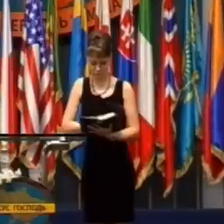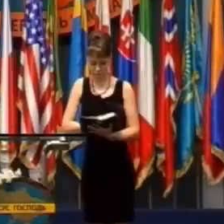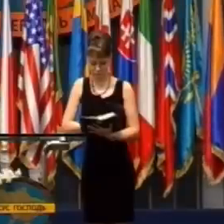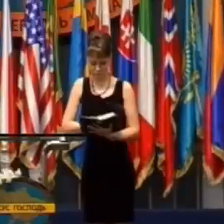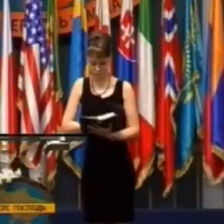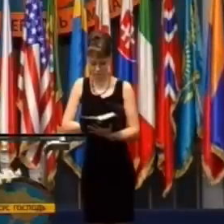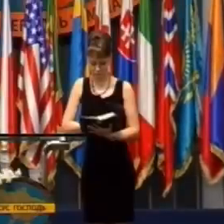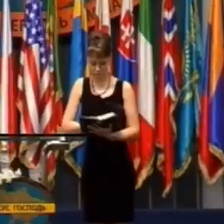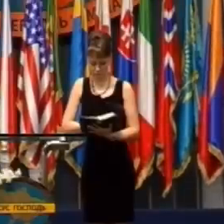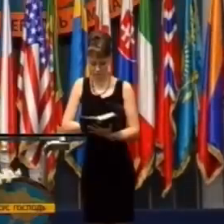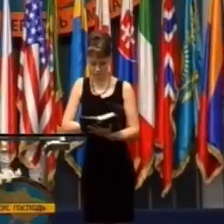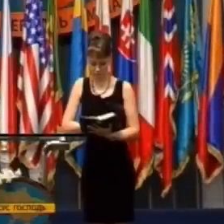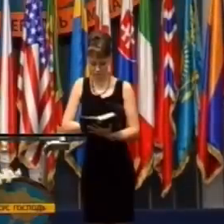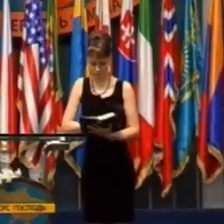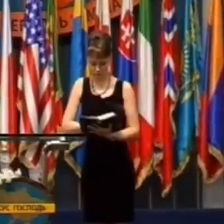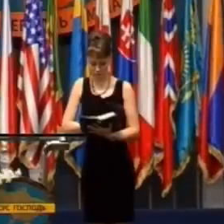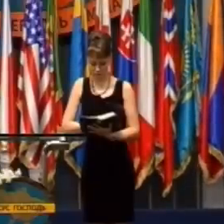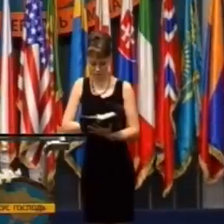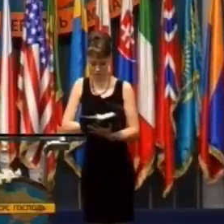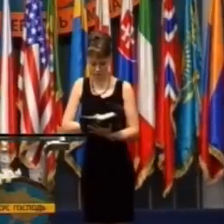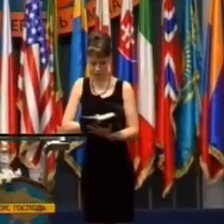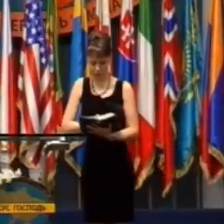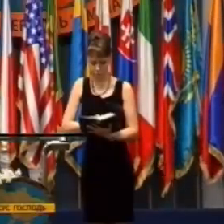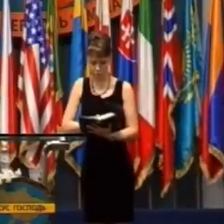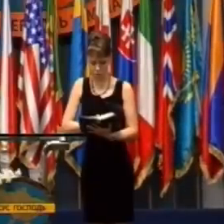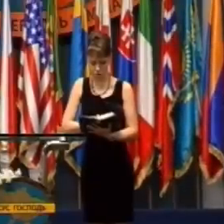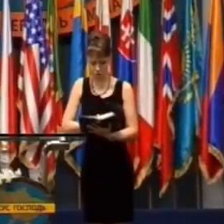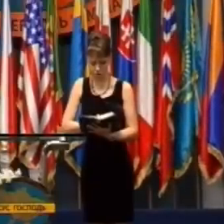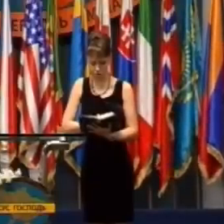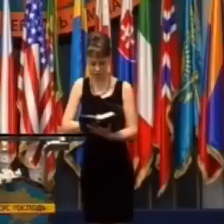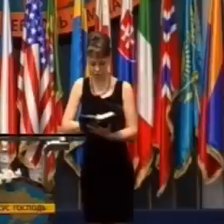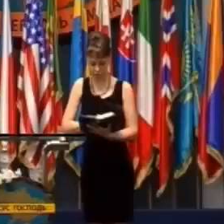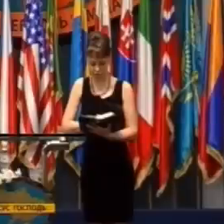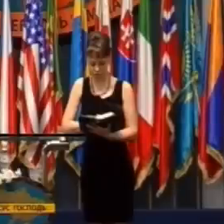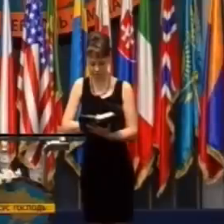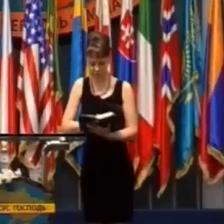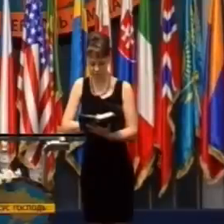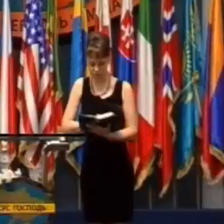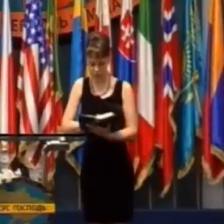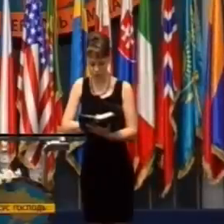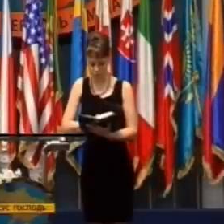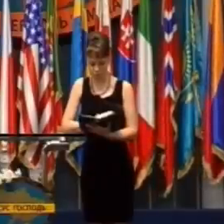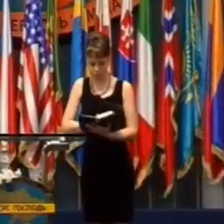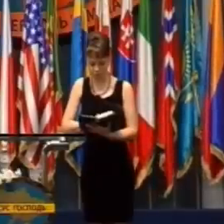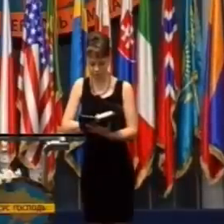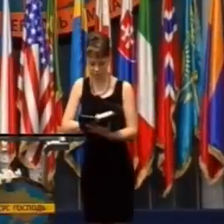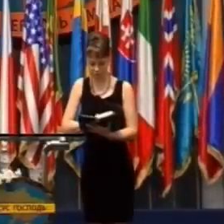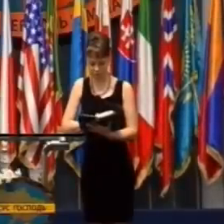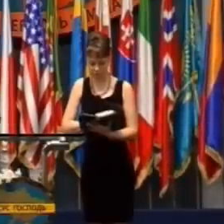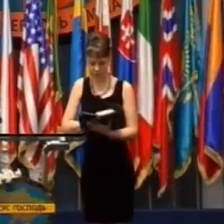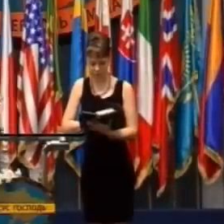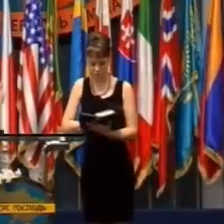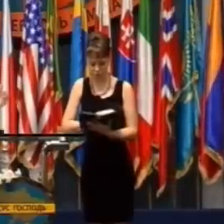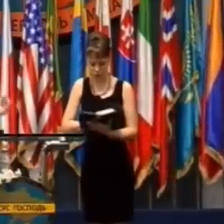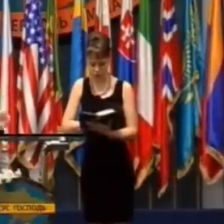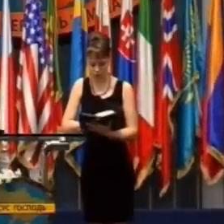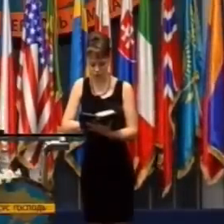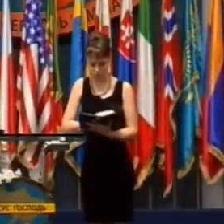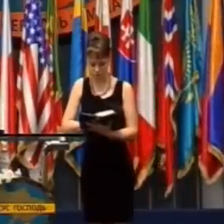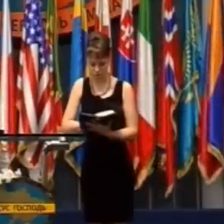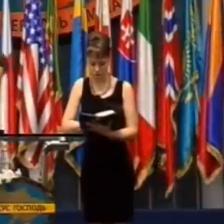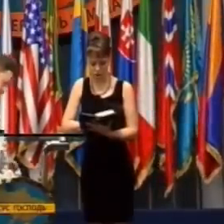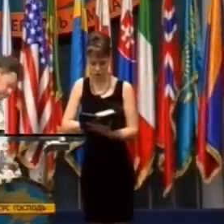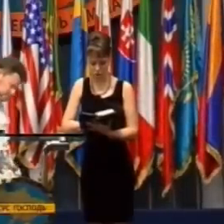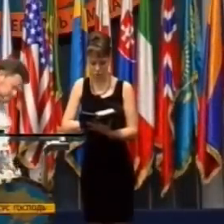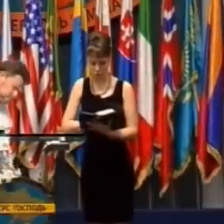Verš 20. tomu však, ktorý môže nad toto všetko učiniť o mnoho viac, ako prosíme